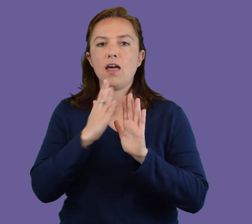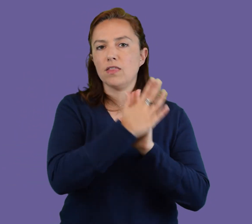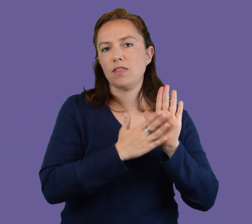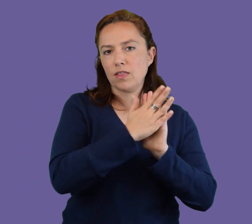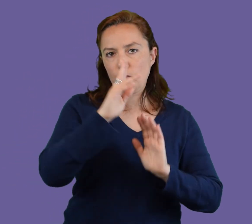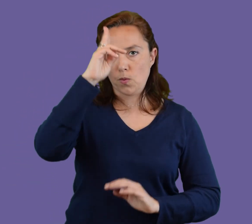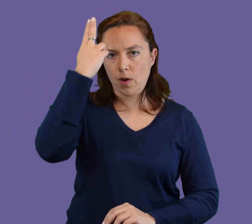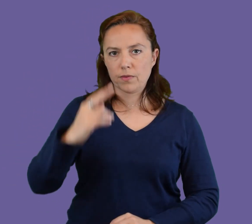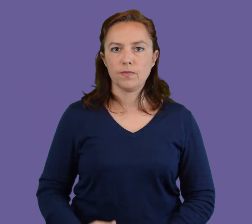Opción Corte de Justicia